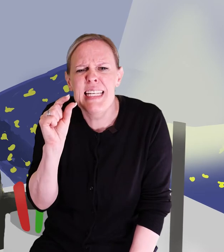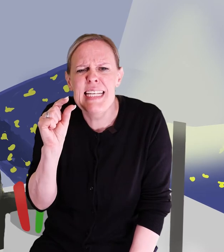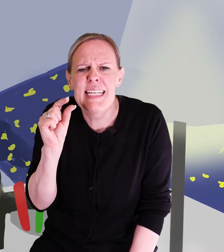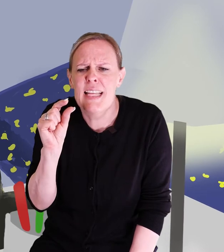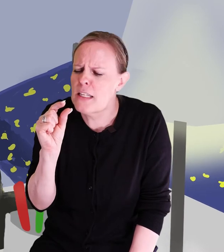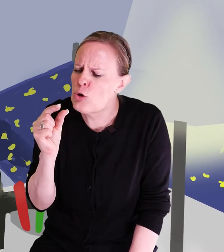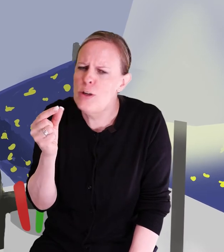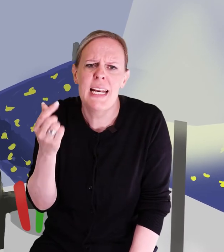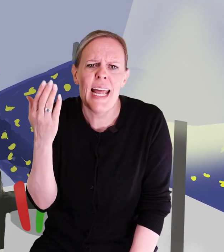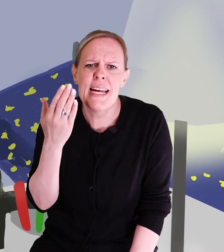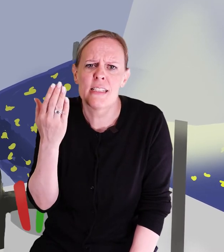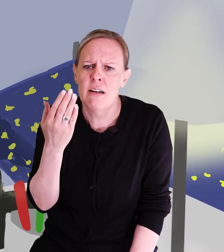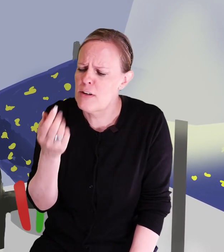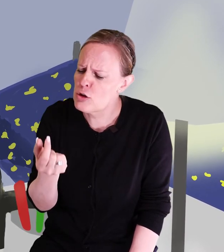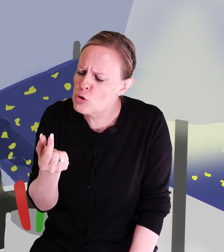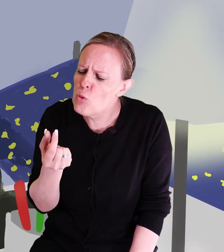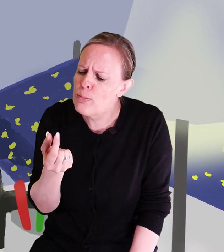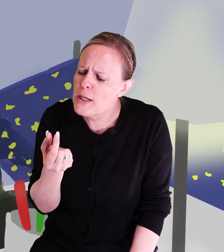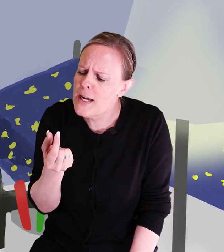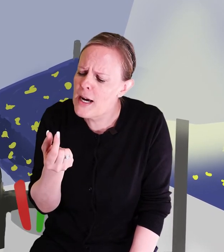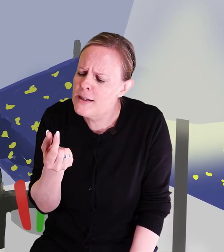liten att jag kunde läsa vad som stod på den här.